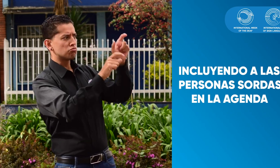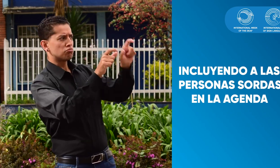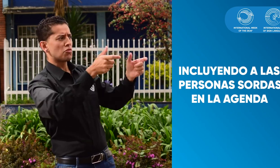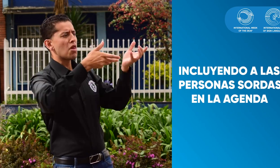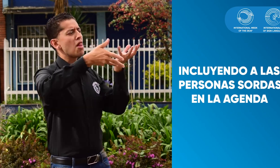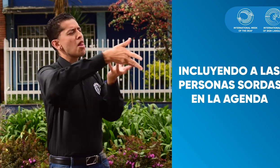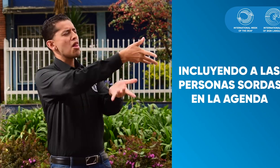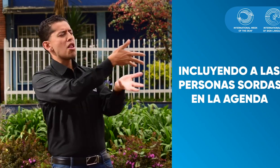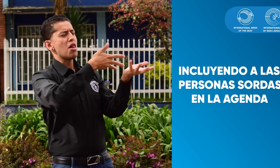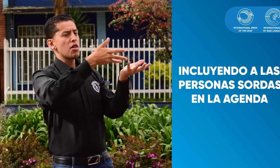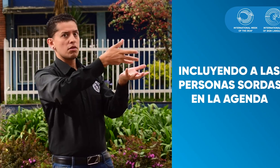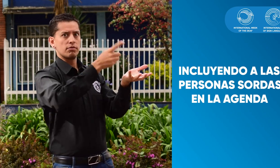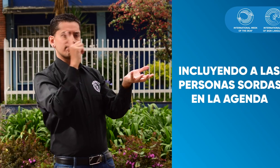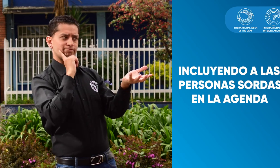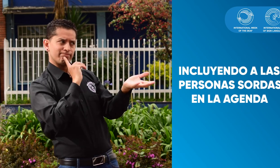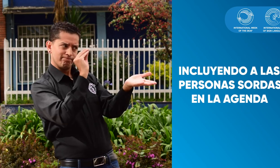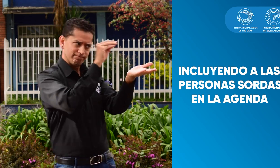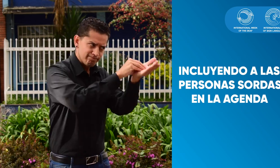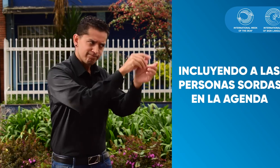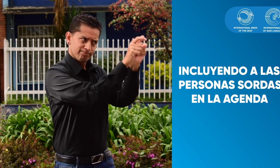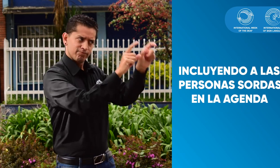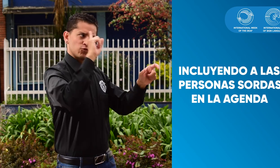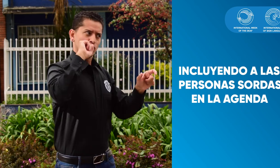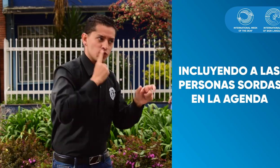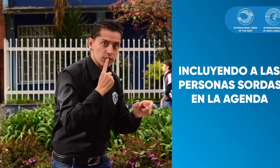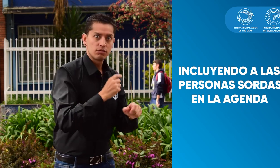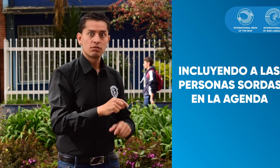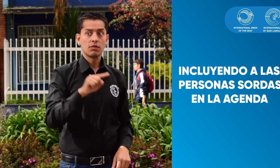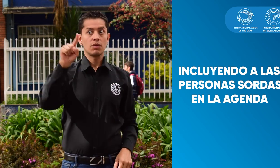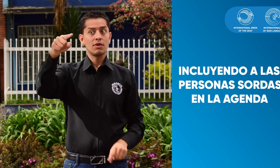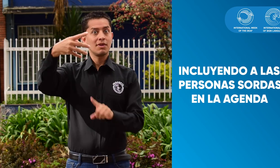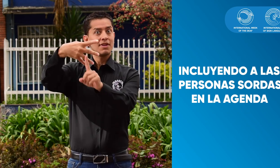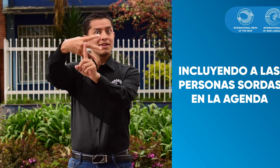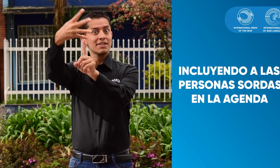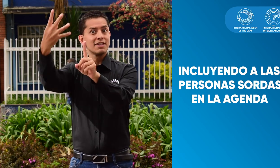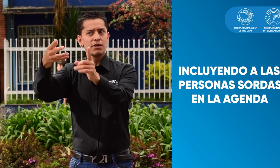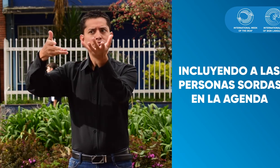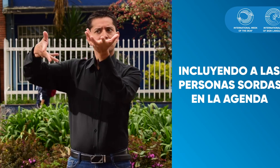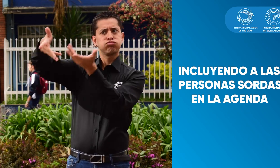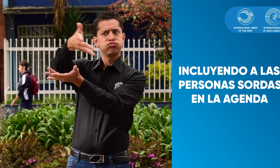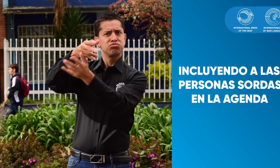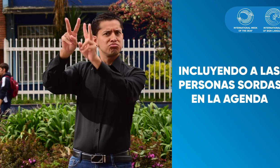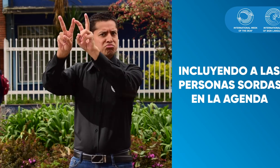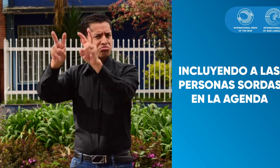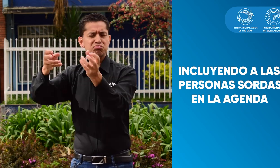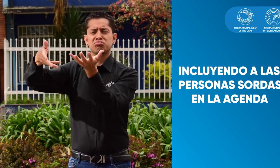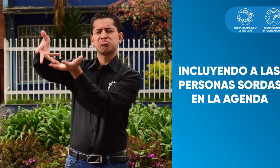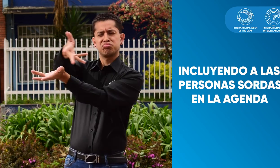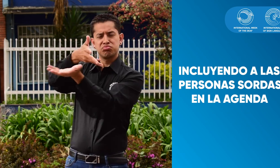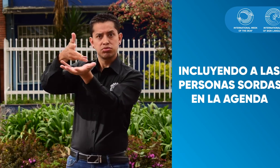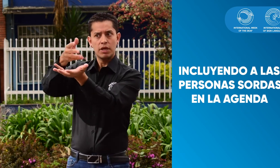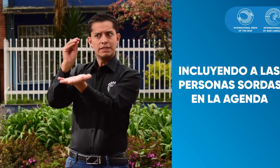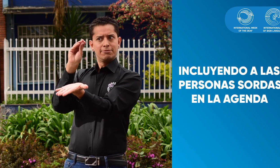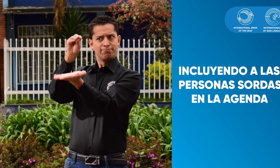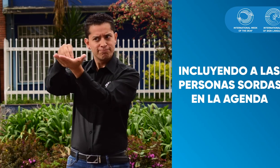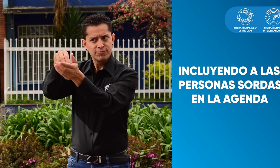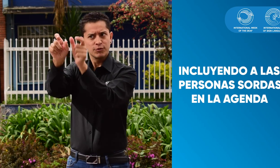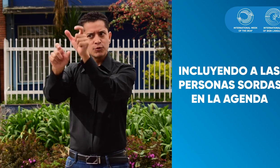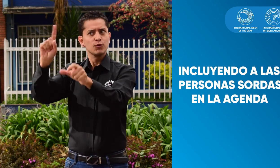Mujer, jóvenes, grupo LGBTIQ+, entre otros.